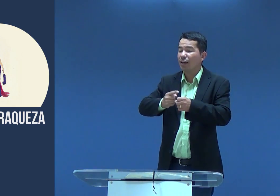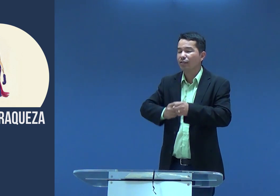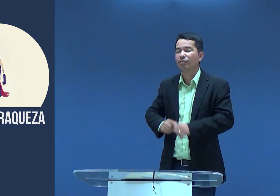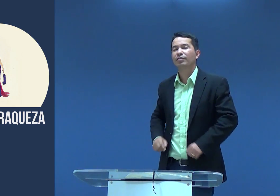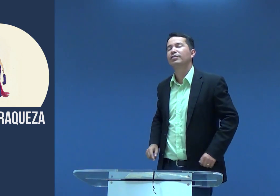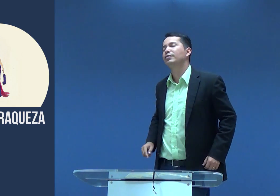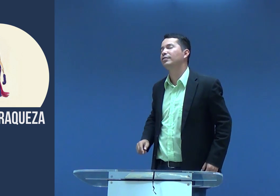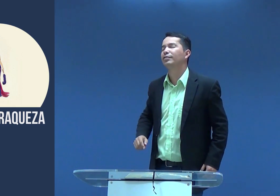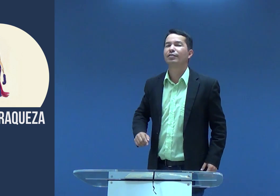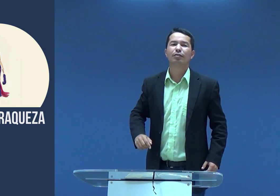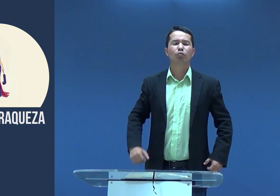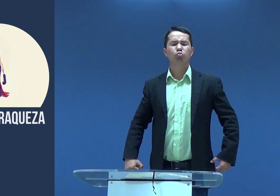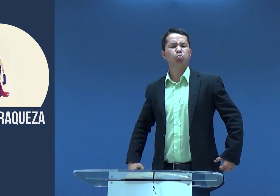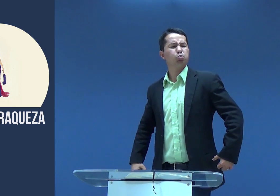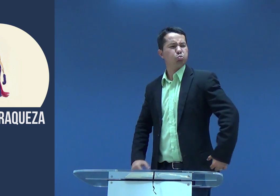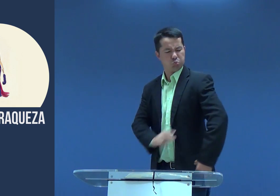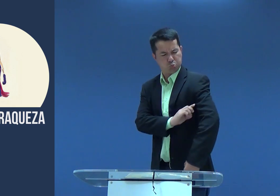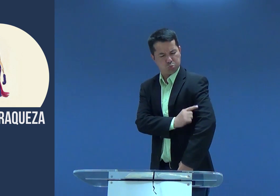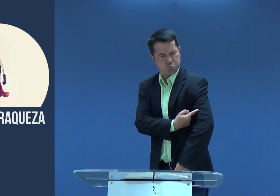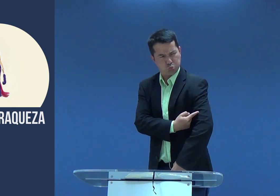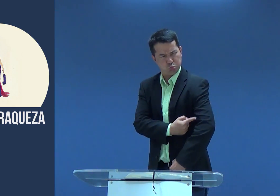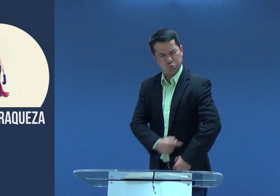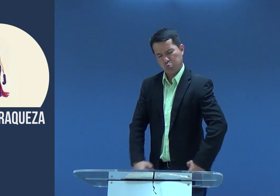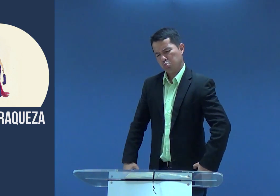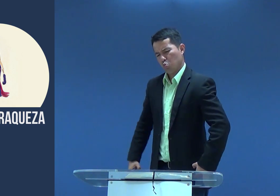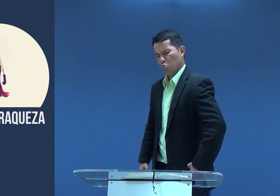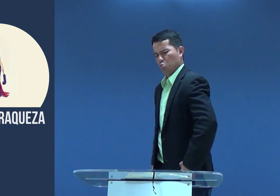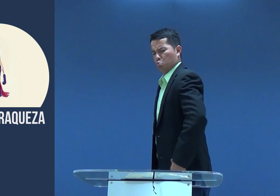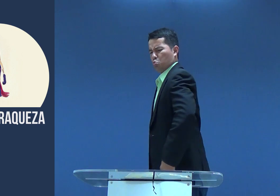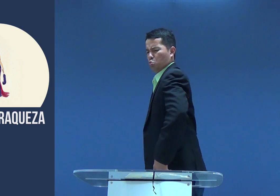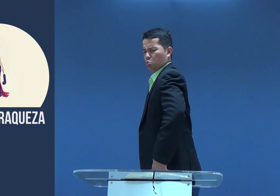Ali, entre o povo dos filisteus, dos filisteus,